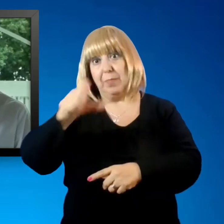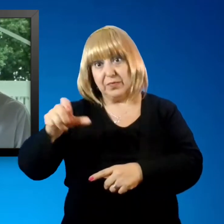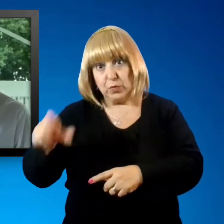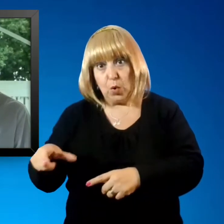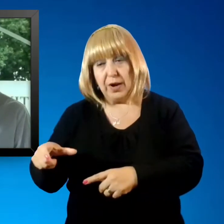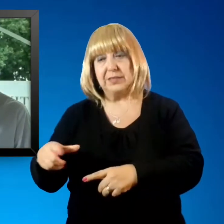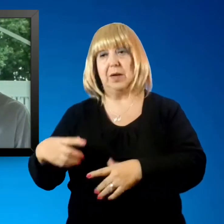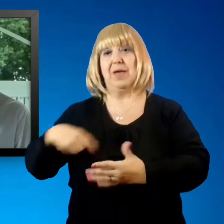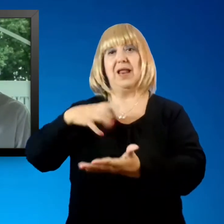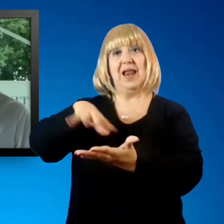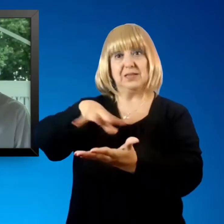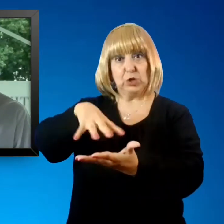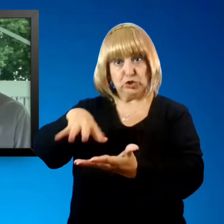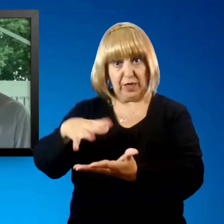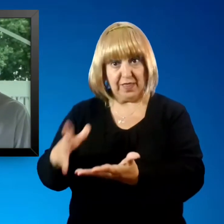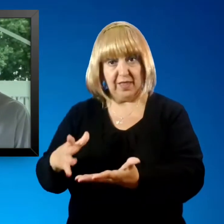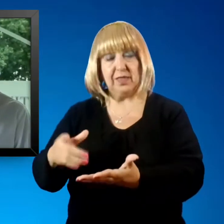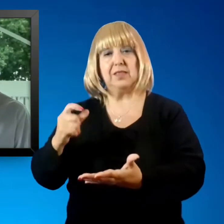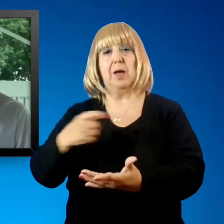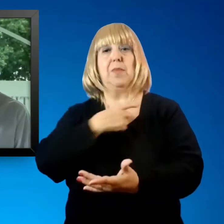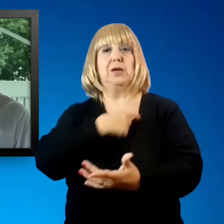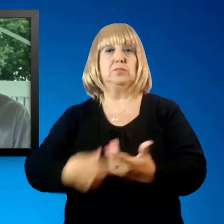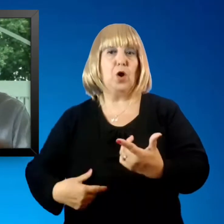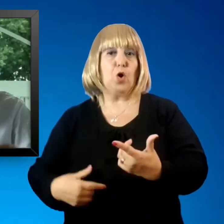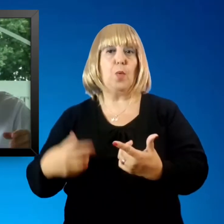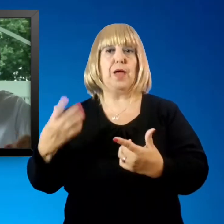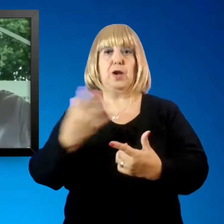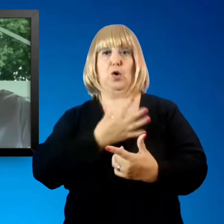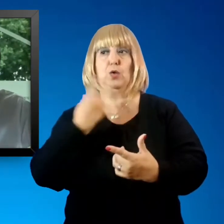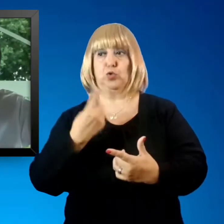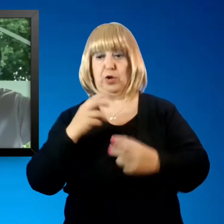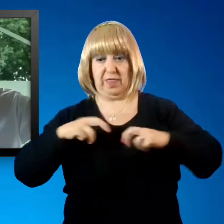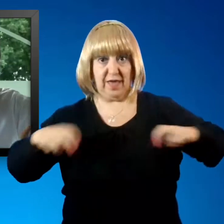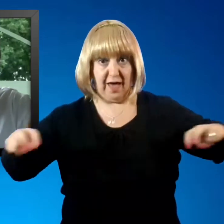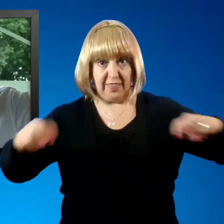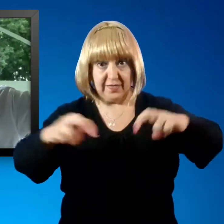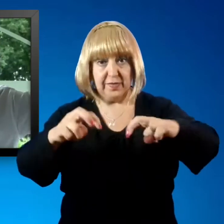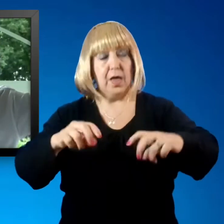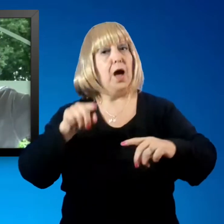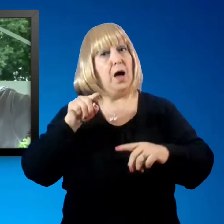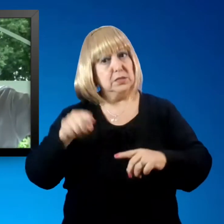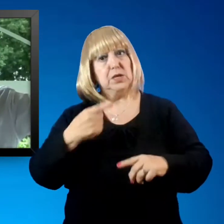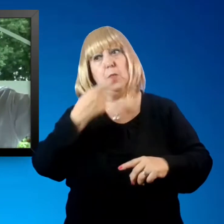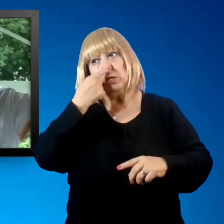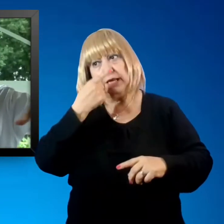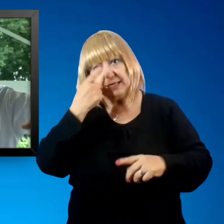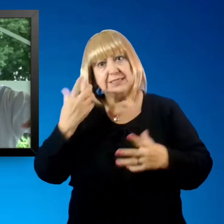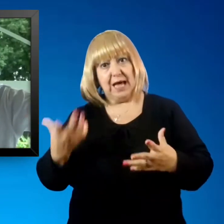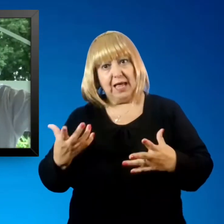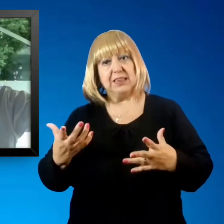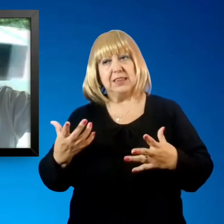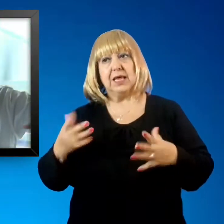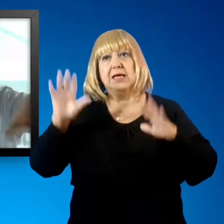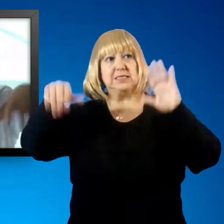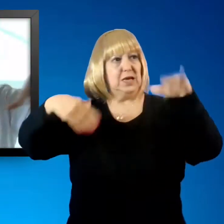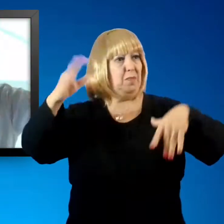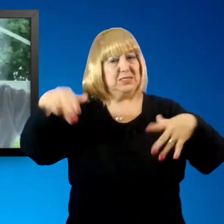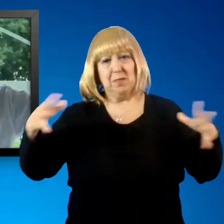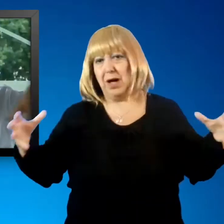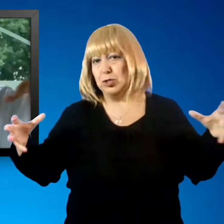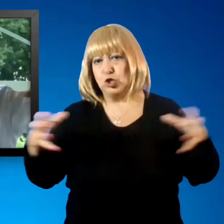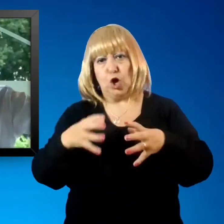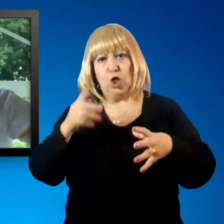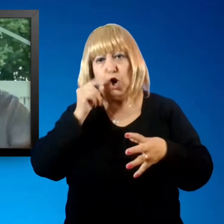Si hacemos eso, es importante. Hoy no lo veo, pero ojalá que entremos en ese camino. Es auspicioso que se haya convocado, aunque sea por el coronavirus,